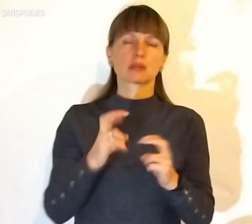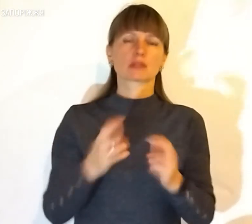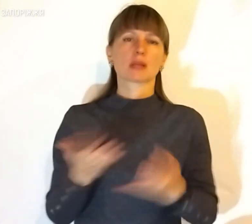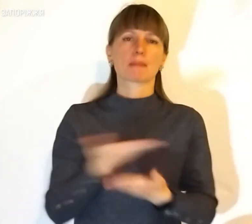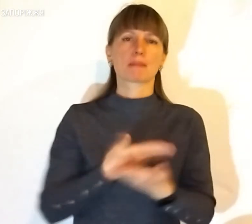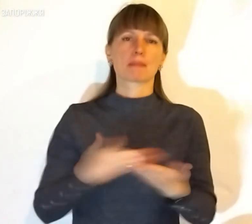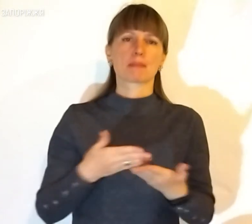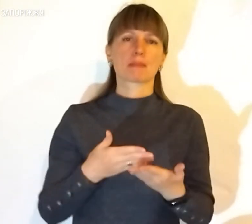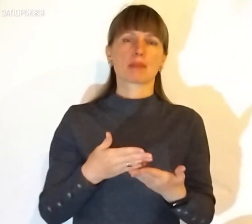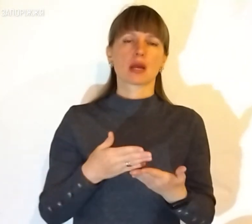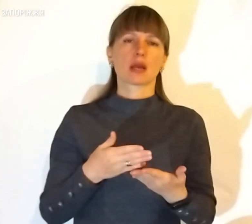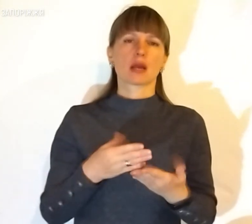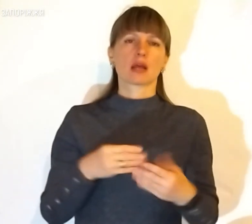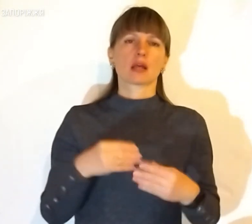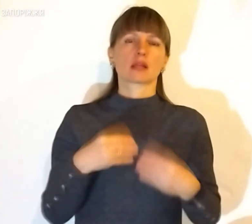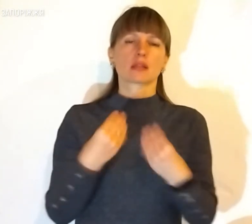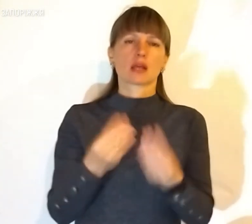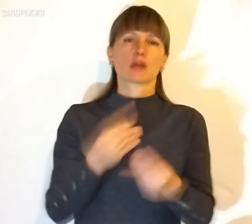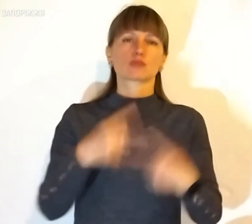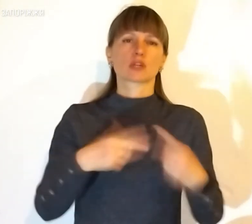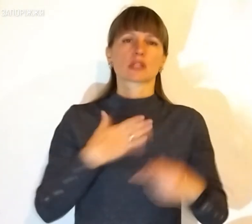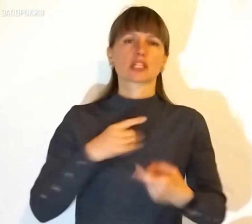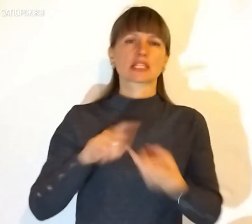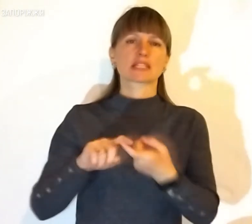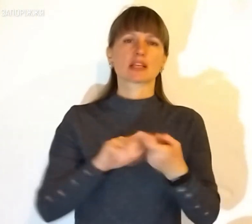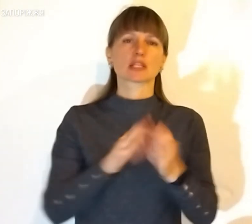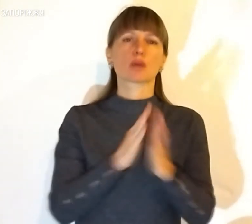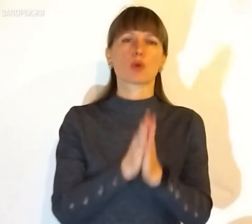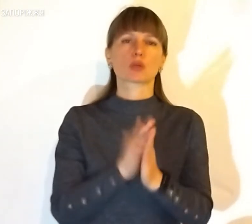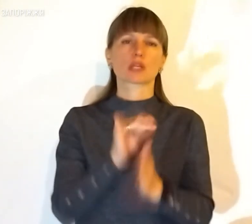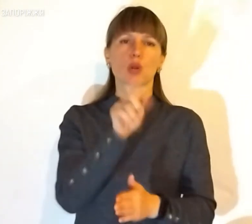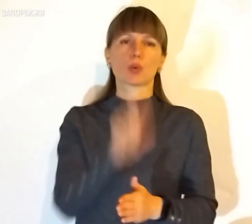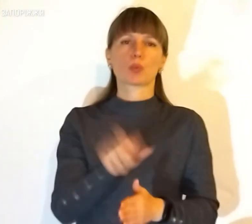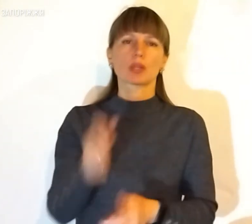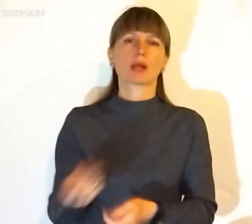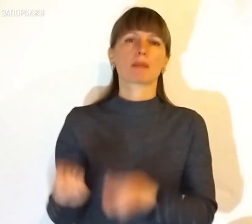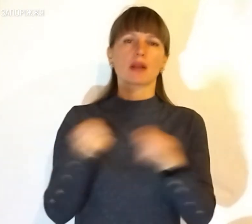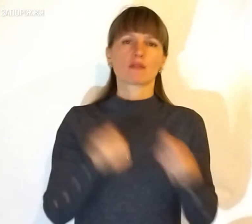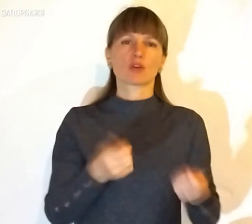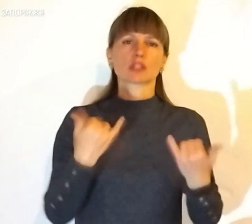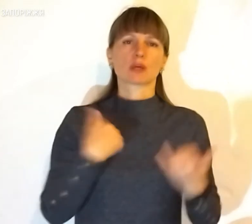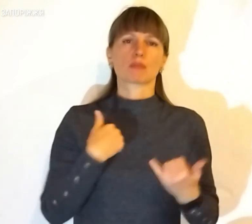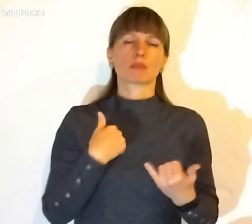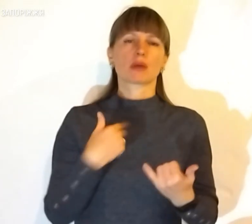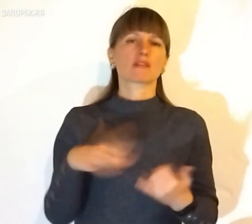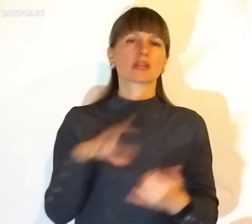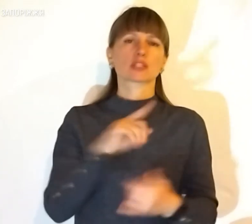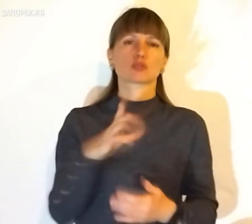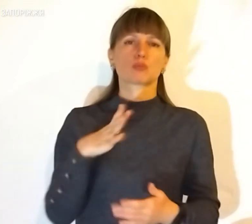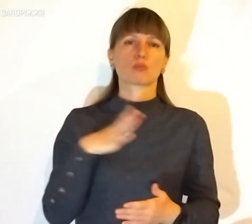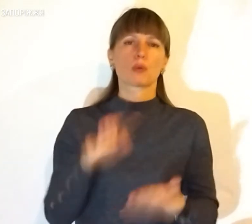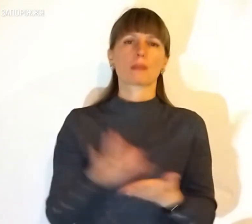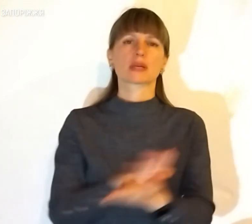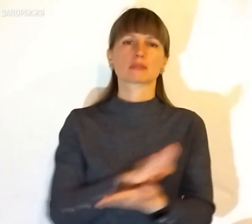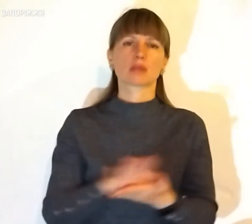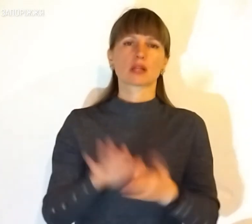Ми через наші зв'язки просимо і люди привозять. Зараз ми майже все, що було б безплатно,